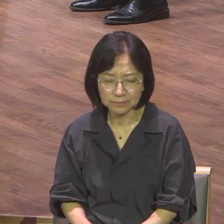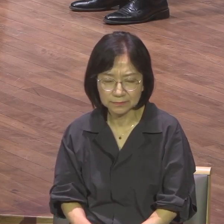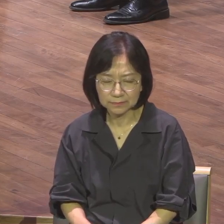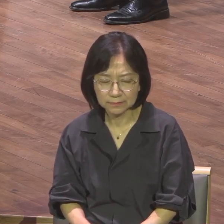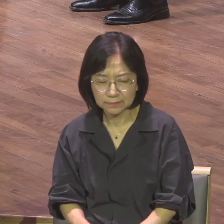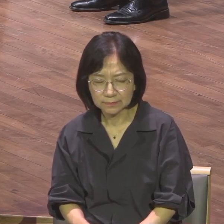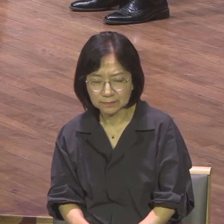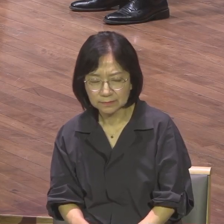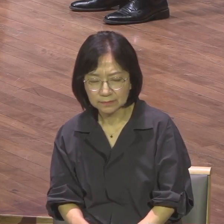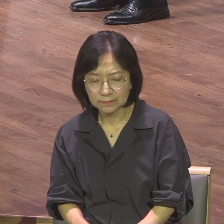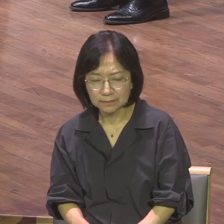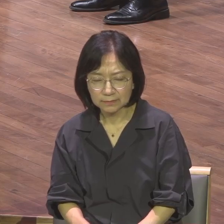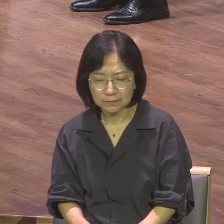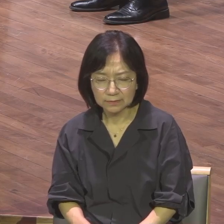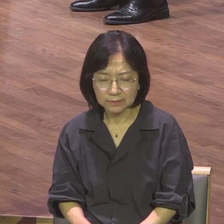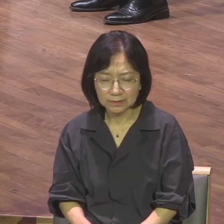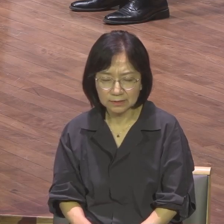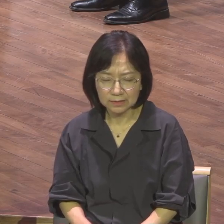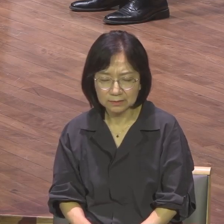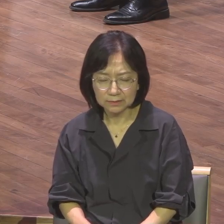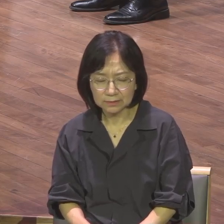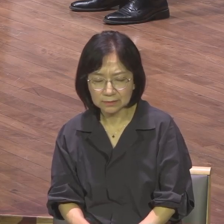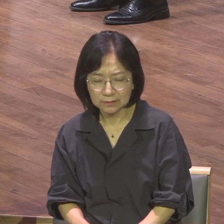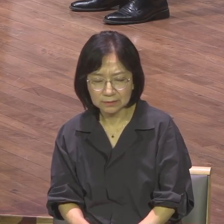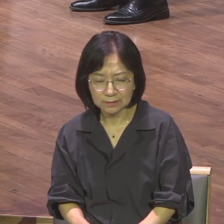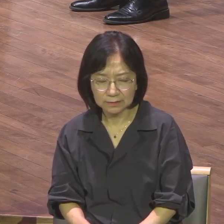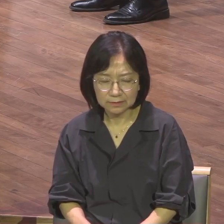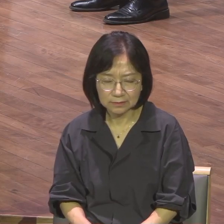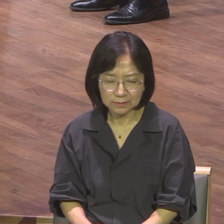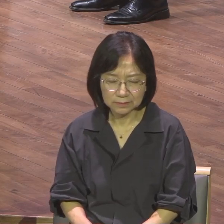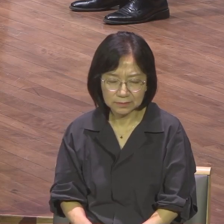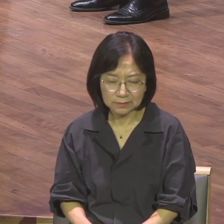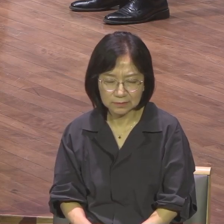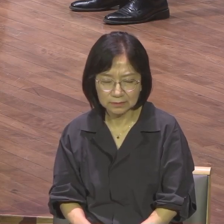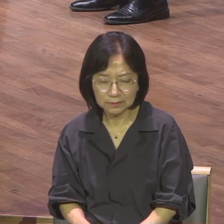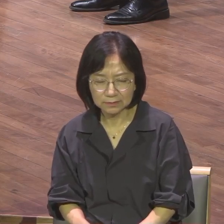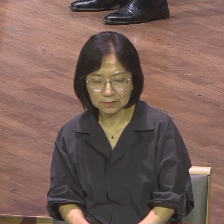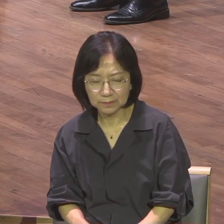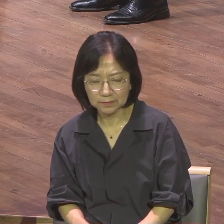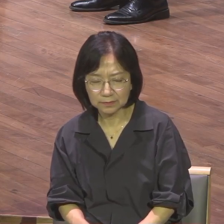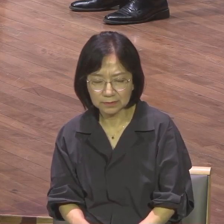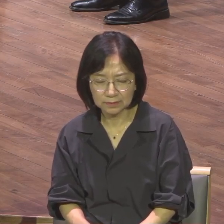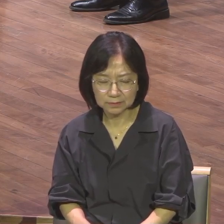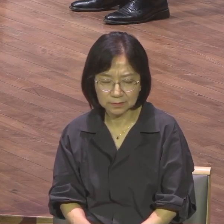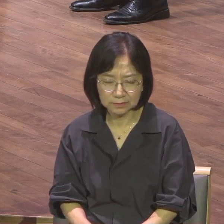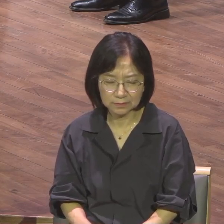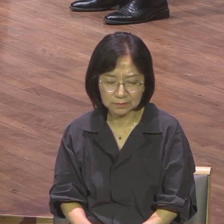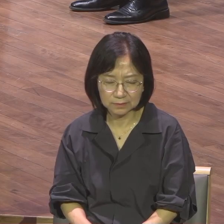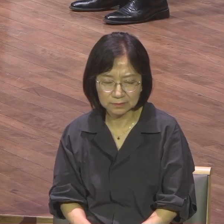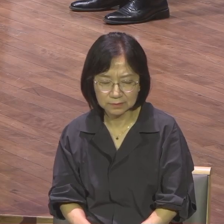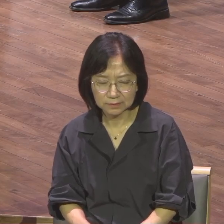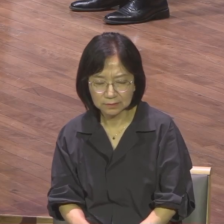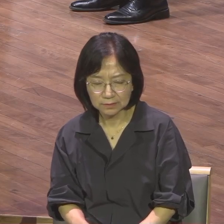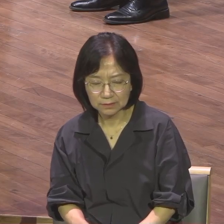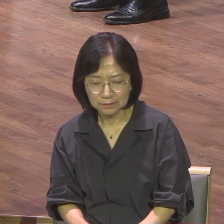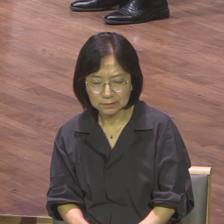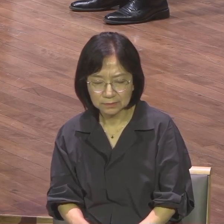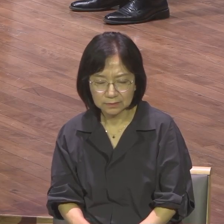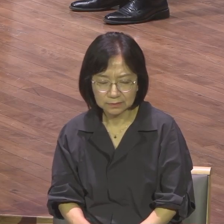인도하여 주시옵소서 렘먼트위원회 남아있는 모든 우리 여름 수리를 통하여 우리 사랑하는 렘먼트들이 우리 우자들이 이 여름 수리를 통하여